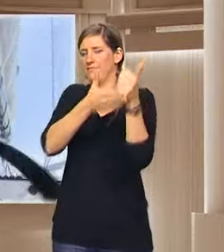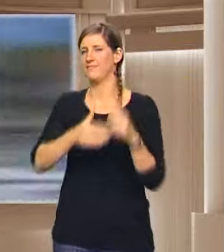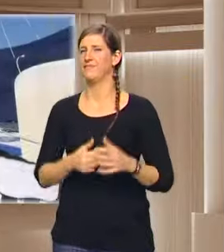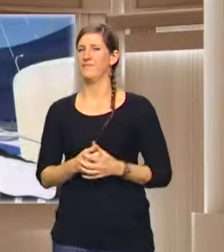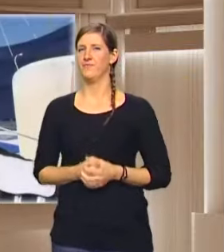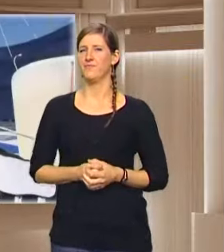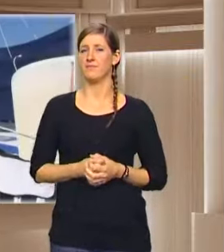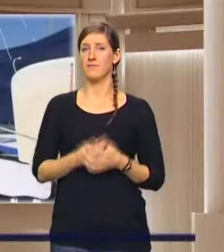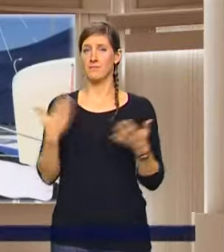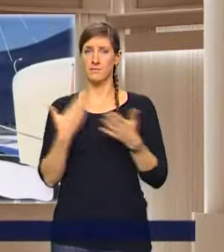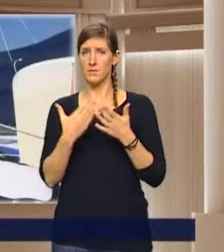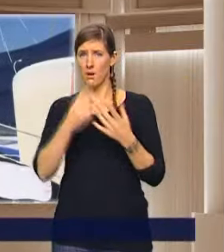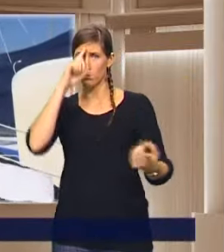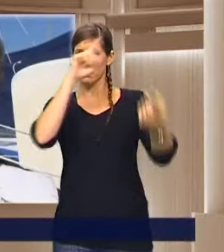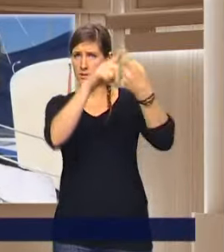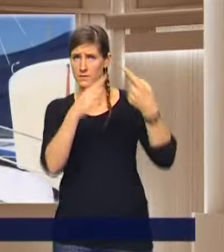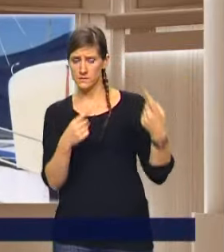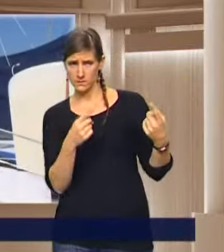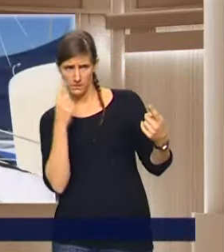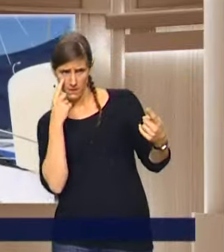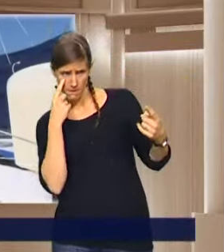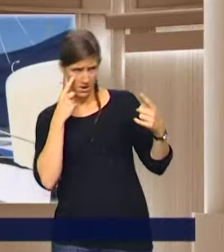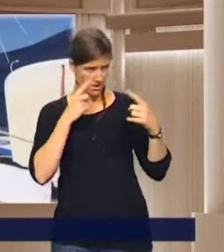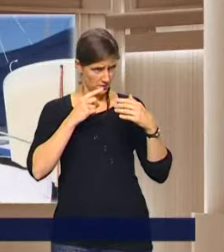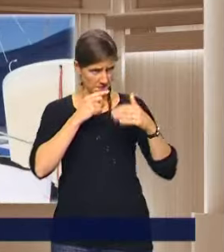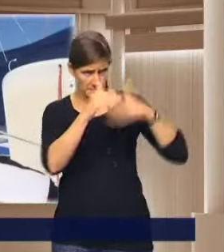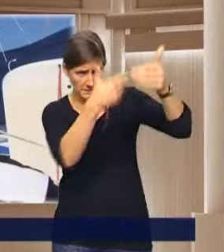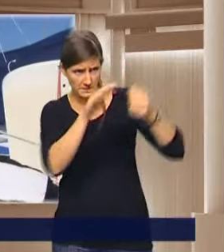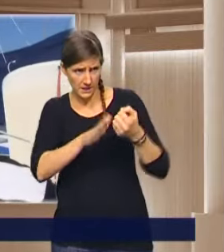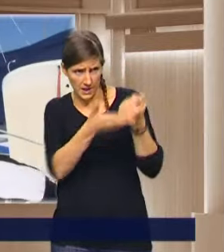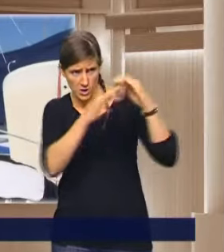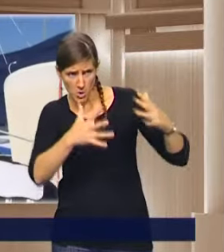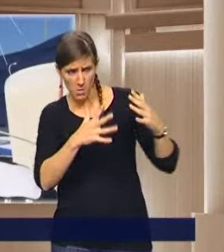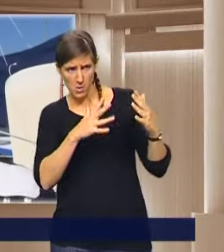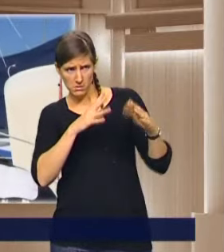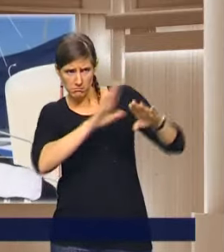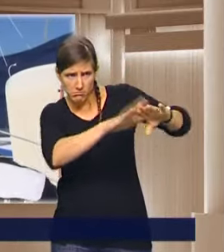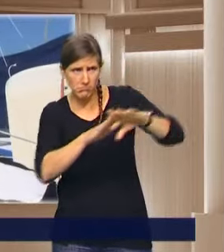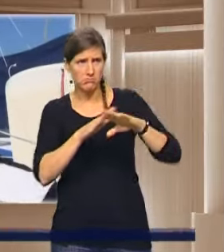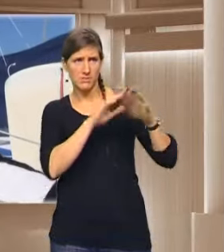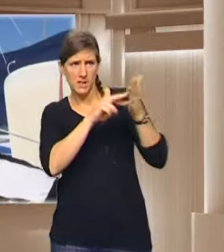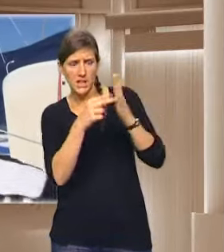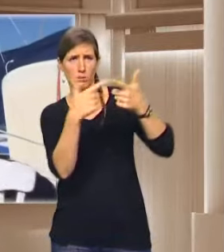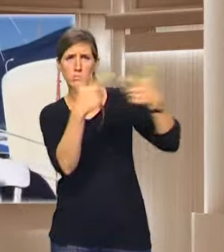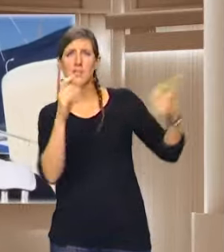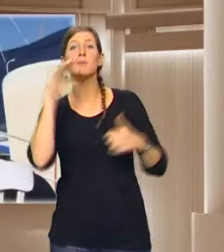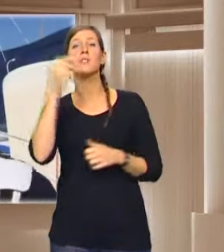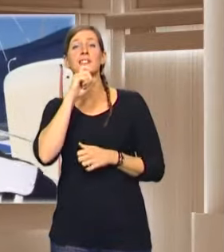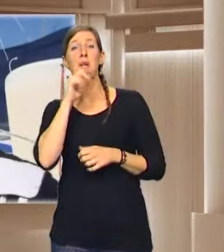Le but du jeu, c'est aussi de voir où il en est, de voir sur quoi on peut l'aider à progresser. C'est pour ça que j'étais aussi avec ma petite caméra de